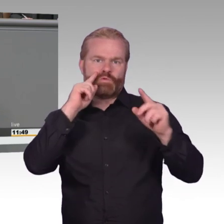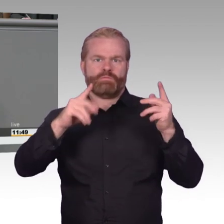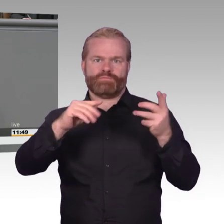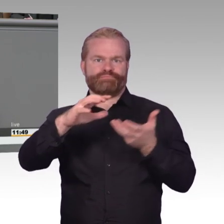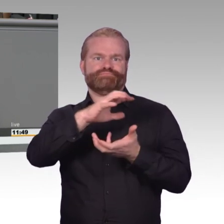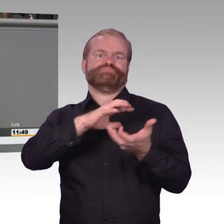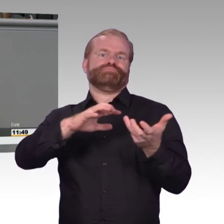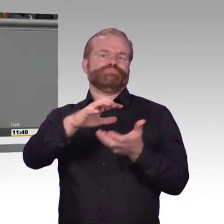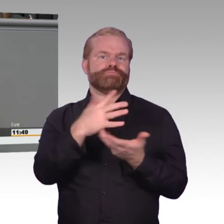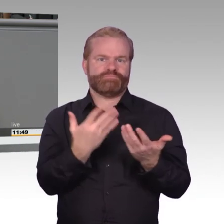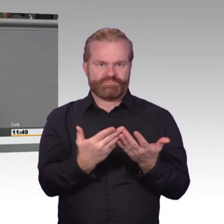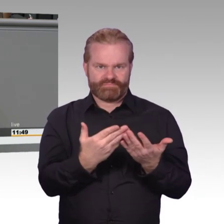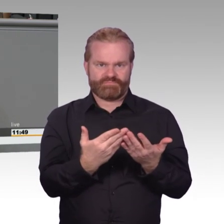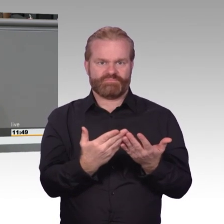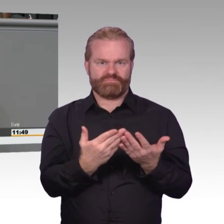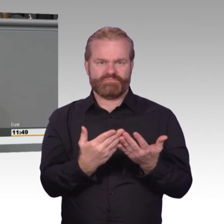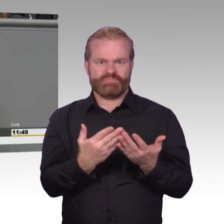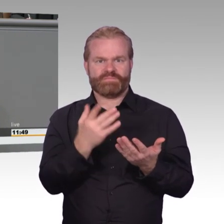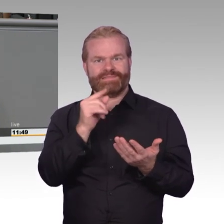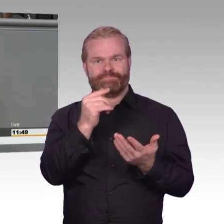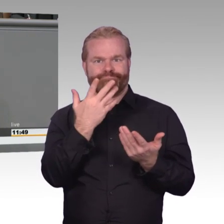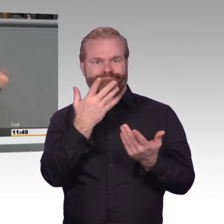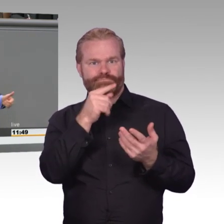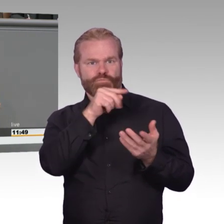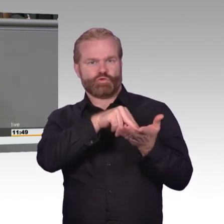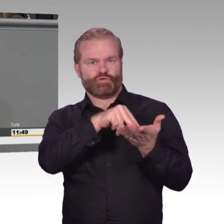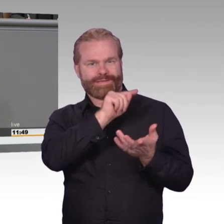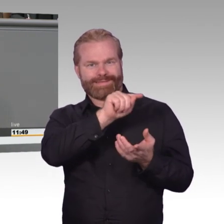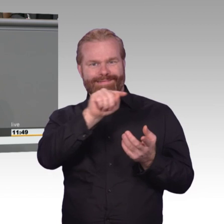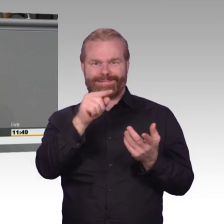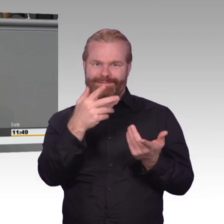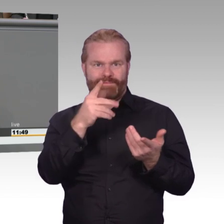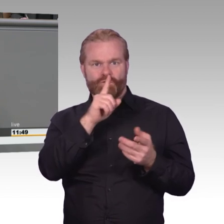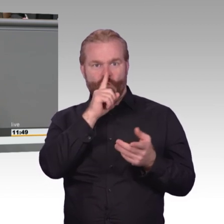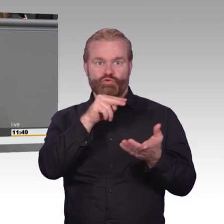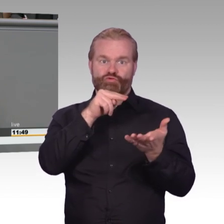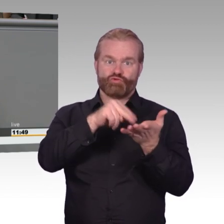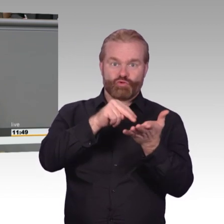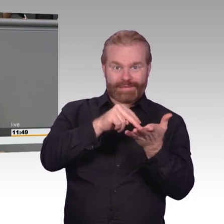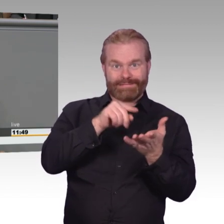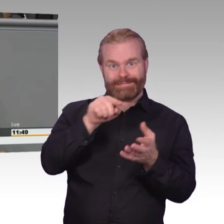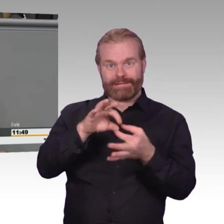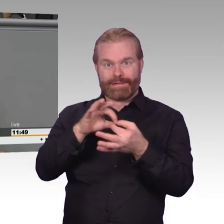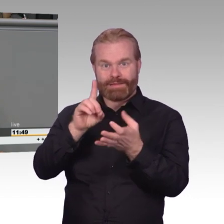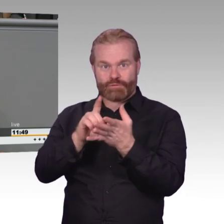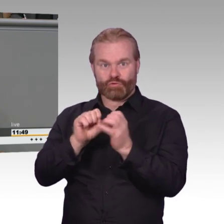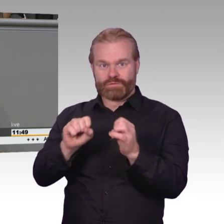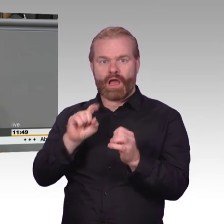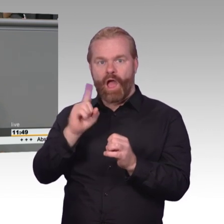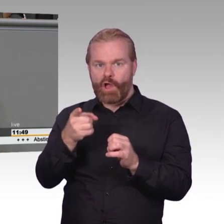um zum Beispiel WhatsApp-Nachrichten mitlesen zu können. Entweder eine Behörde schützt die Kommunikation der Bürger oder sie